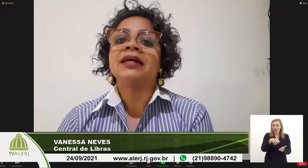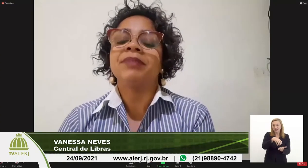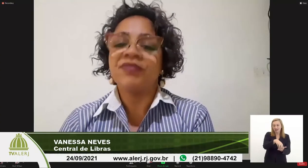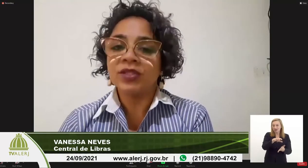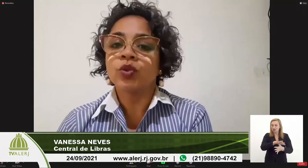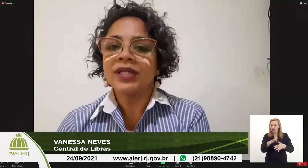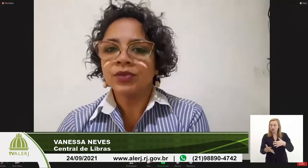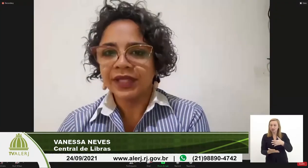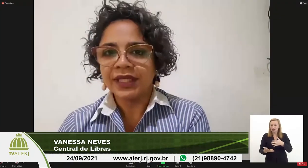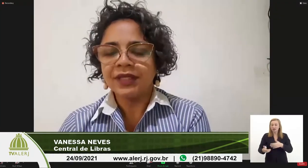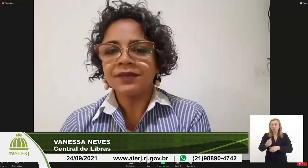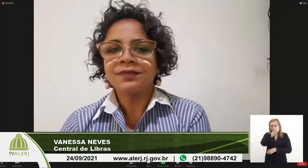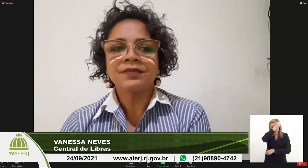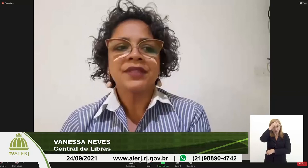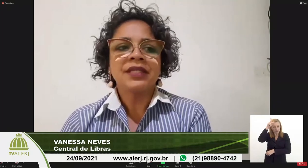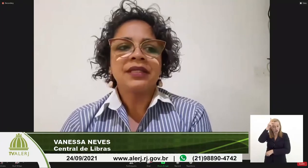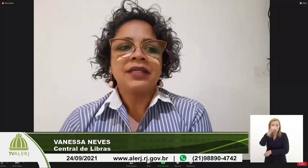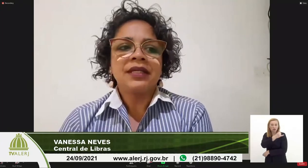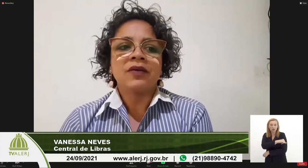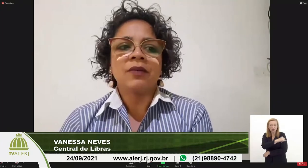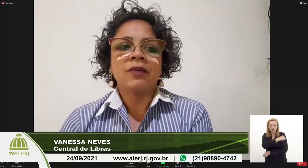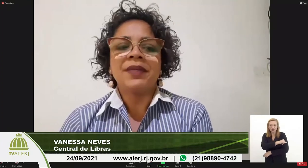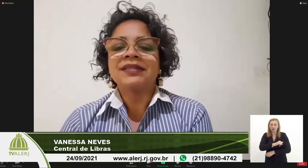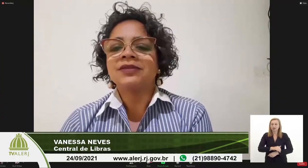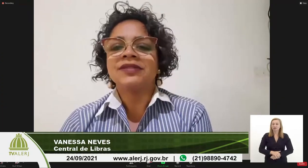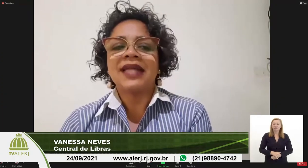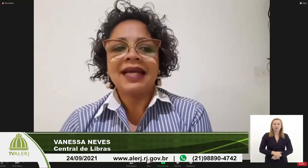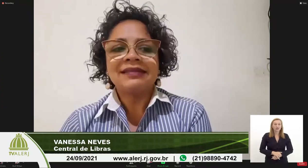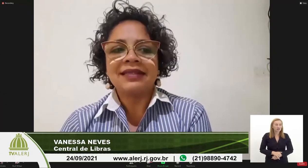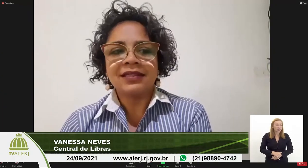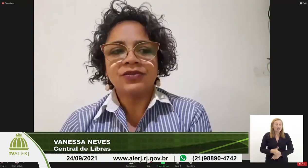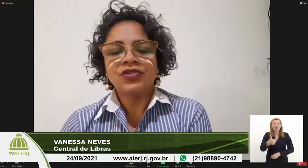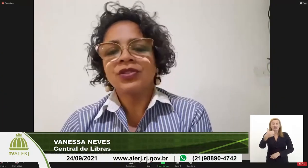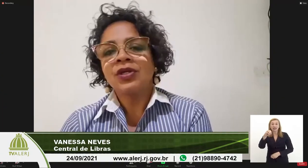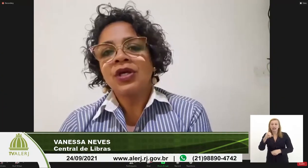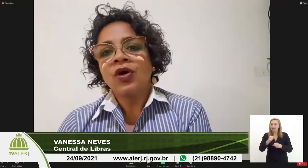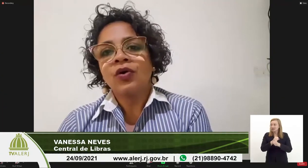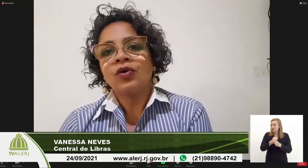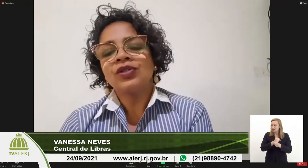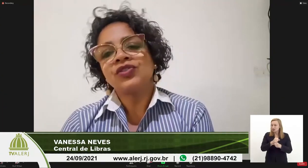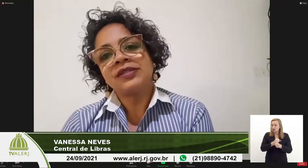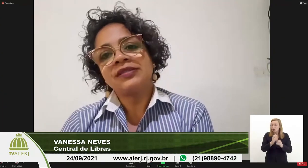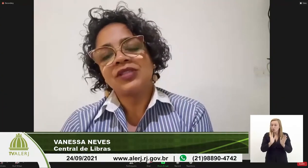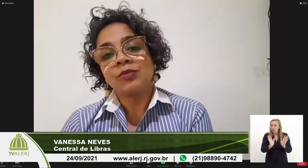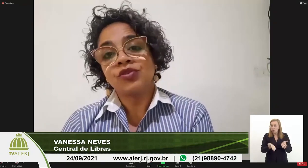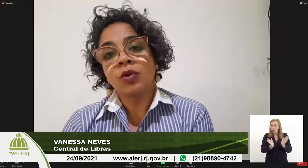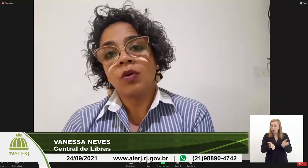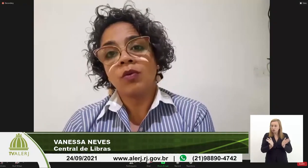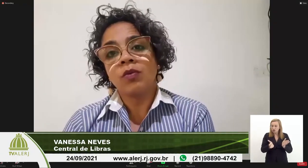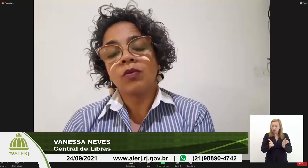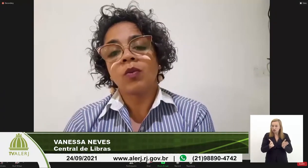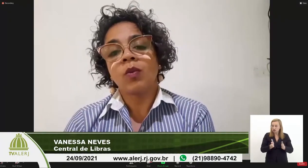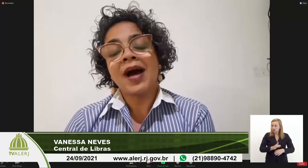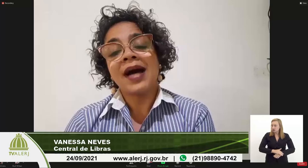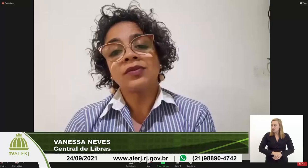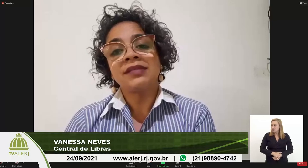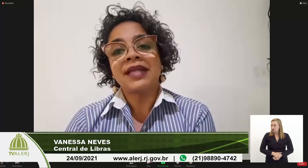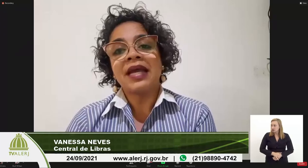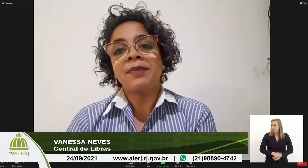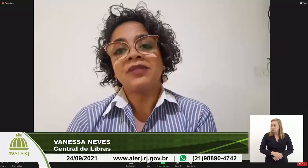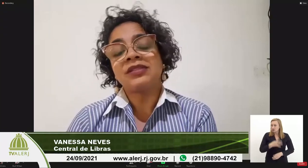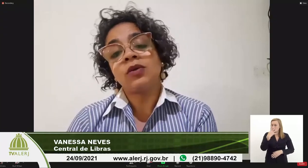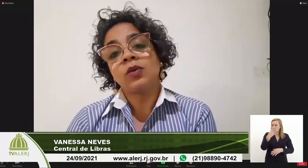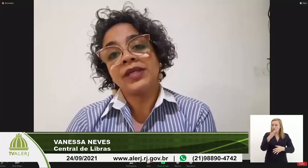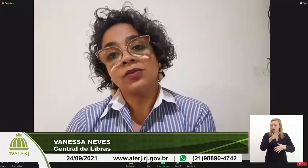prefeitura do Rio completando 10 anos hoje nós estamos com 4